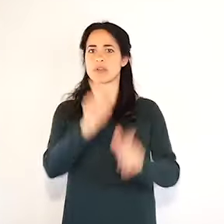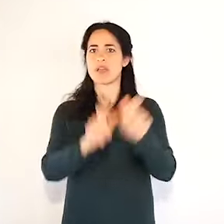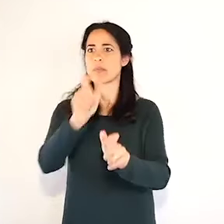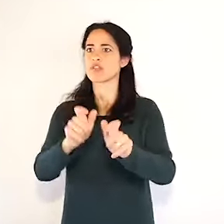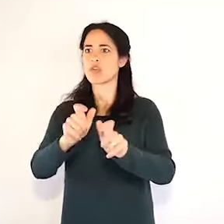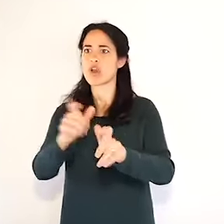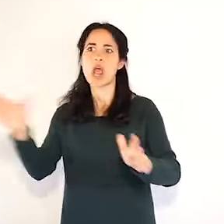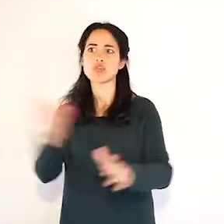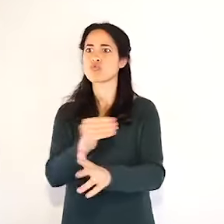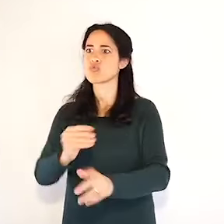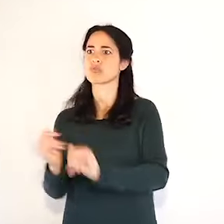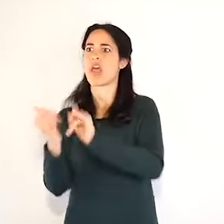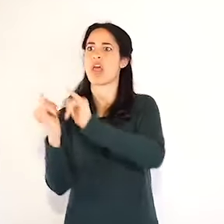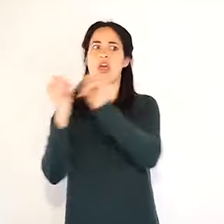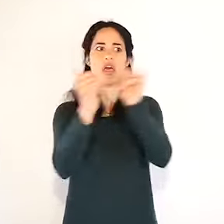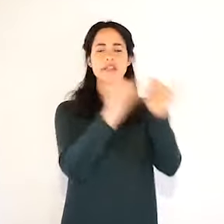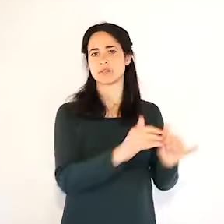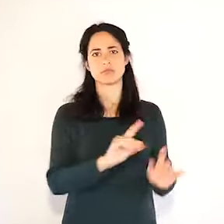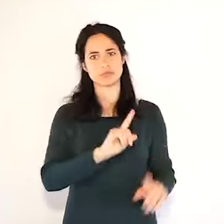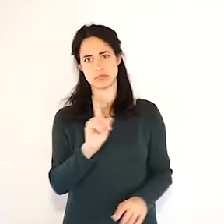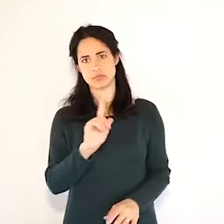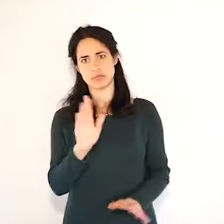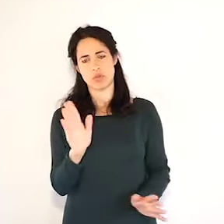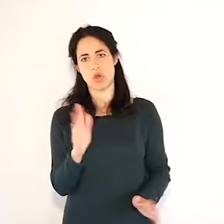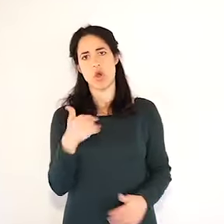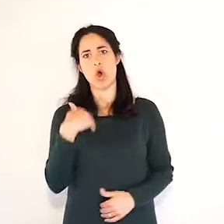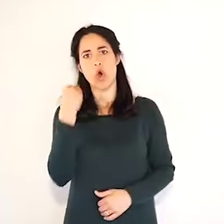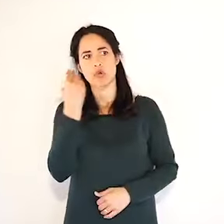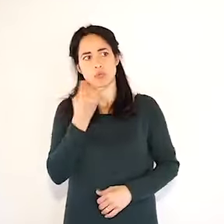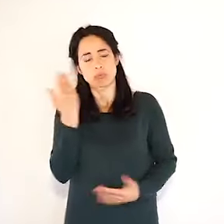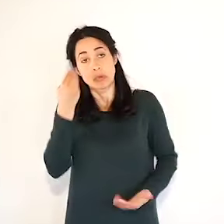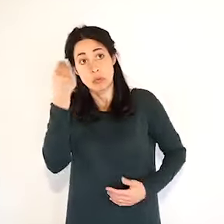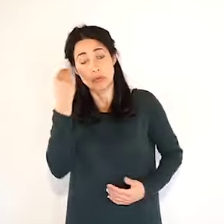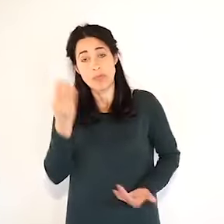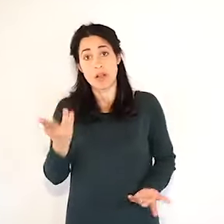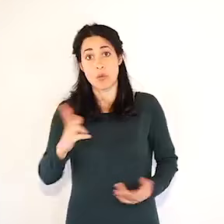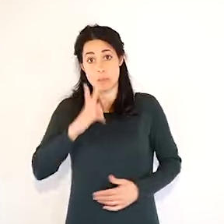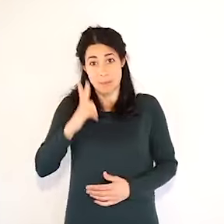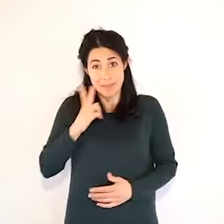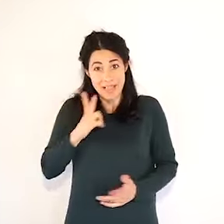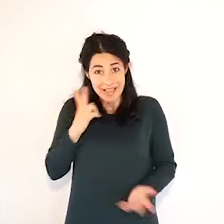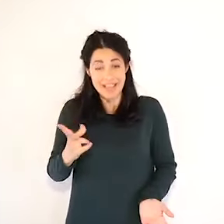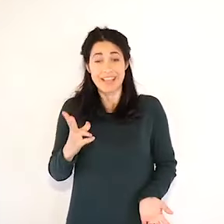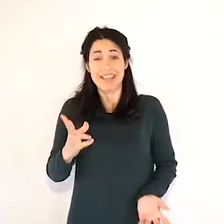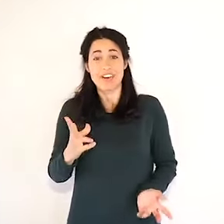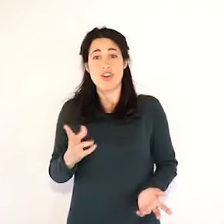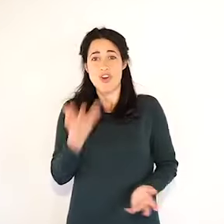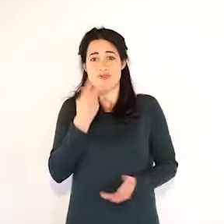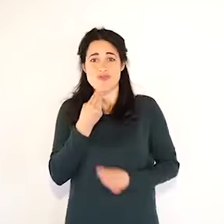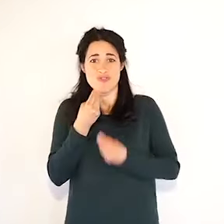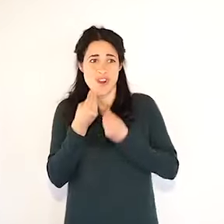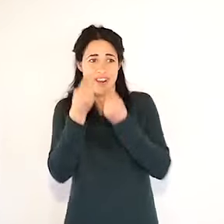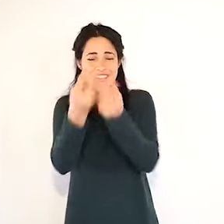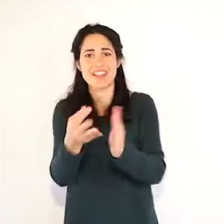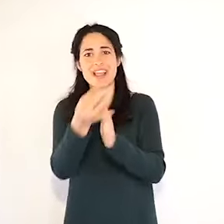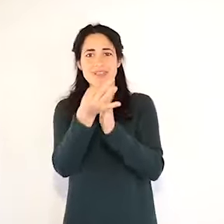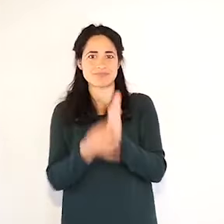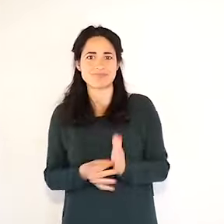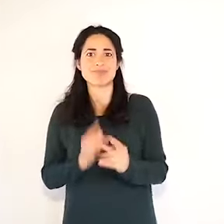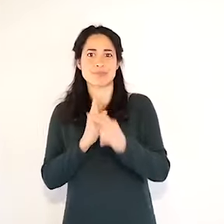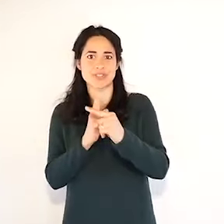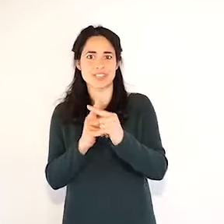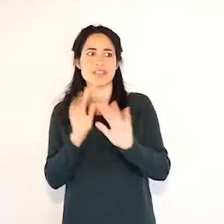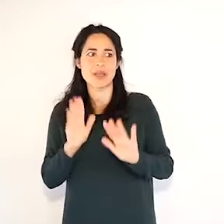quantità di notizie positive da dare, perché il mio compito è questo, sarebbe anche questo.